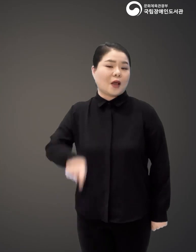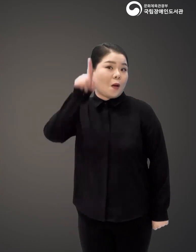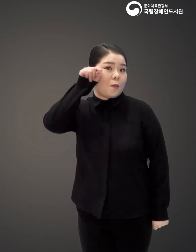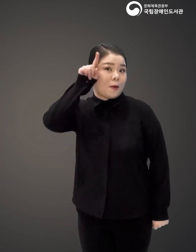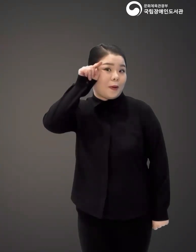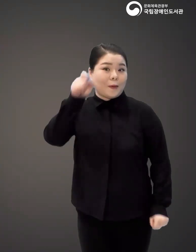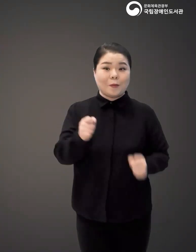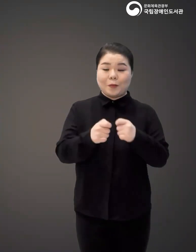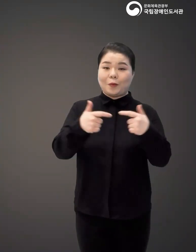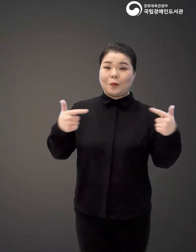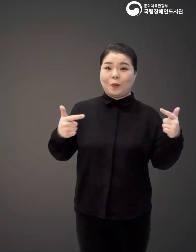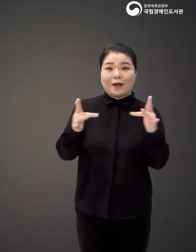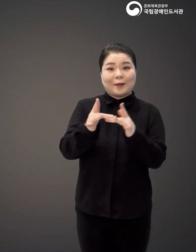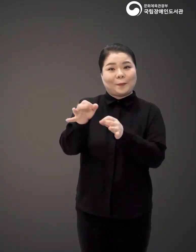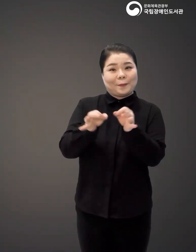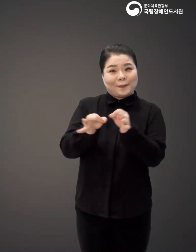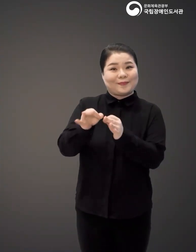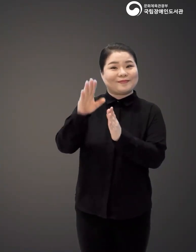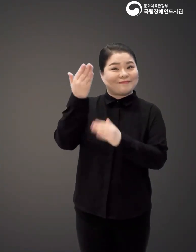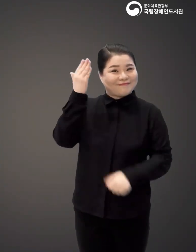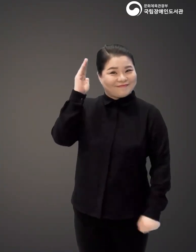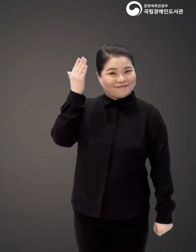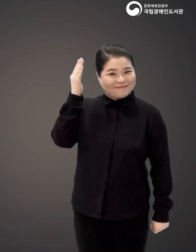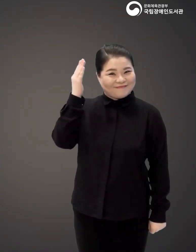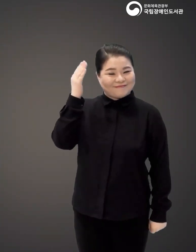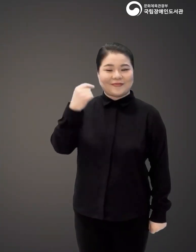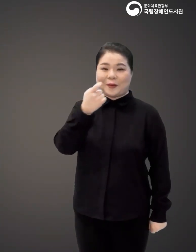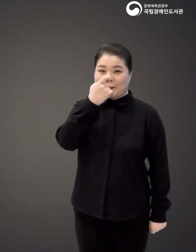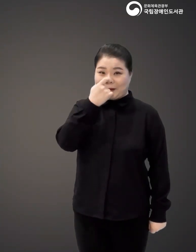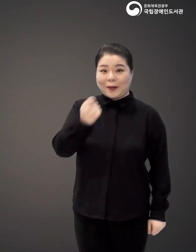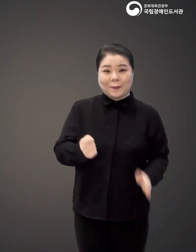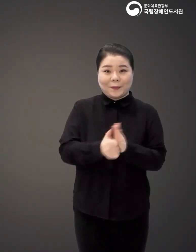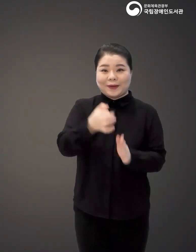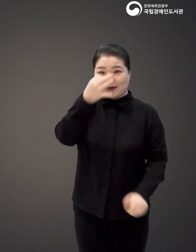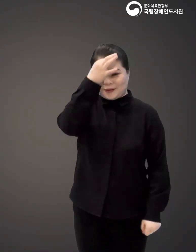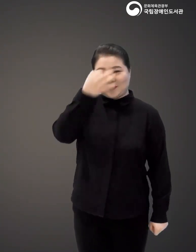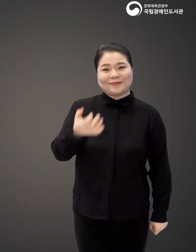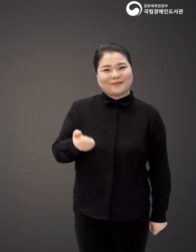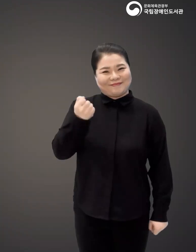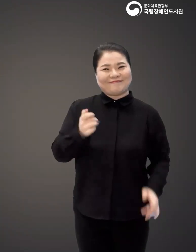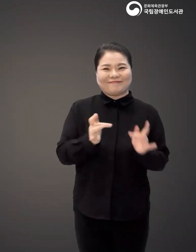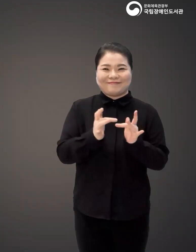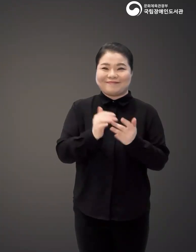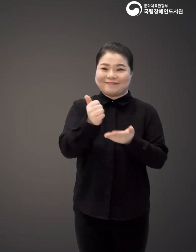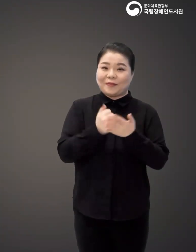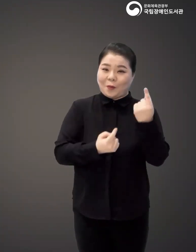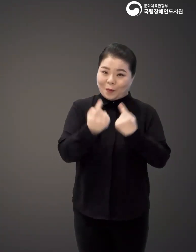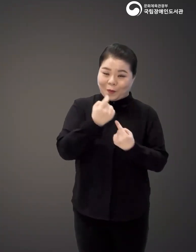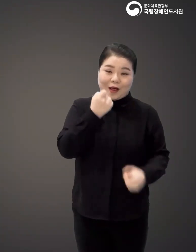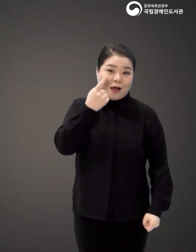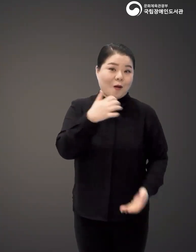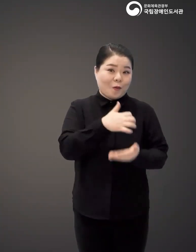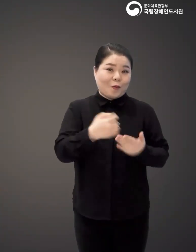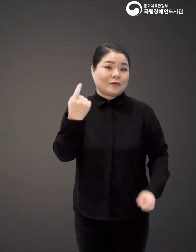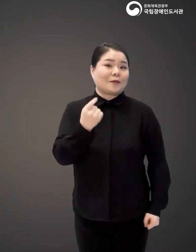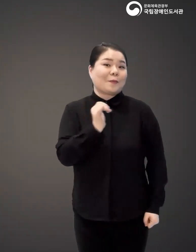날마다 쏟아지는 플랫폼의 시대 자신만의 온라인 모객 기술로 월 1,000명의 고객을 모은 강기호의 전략이 담긴